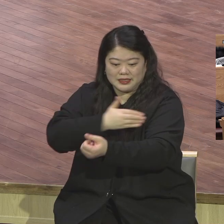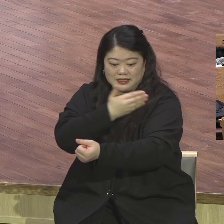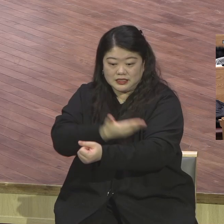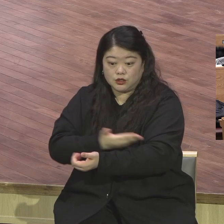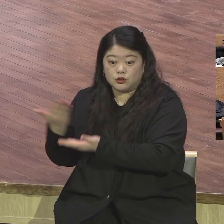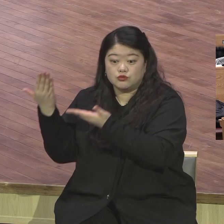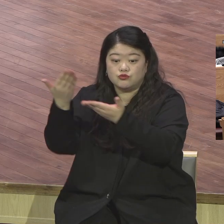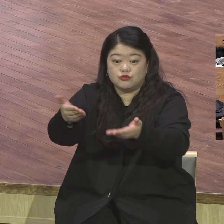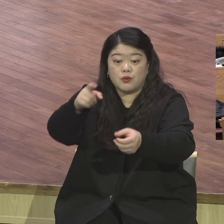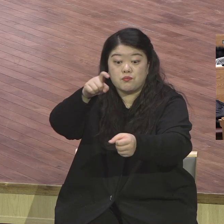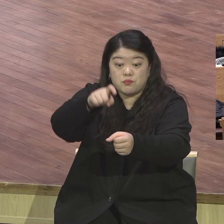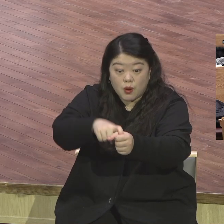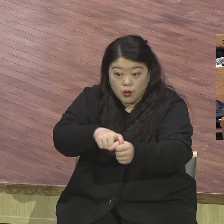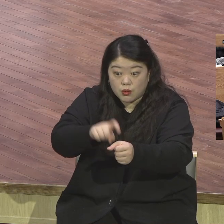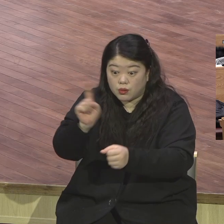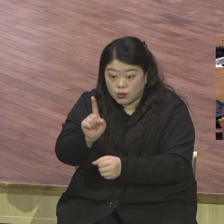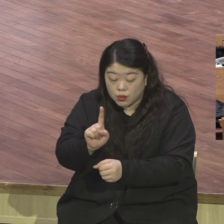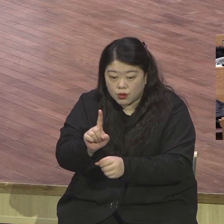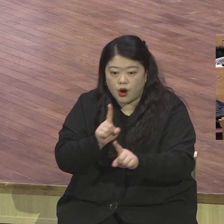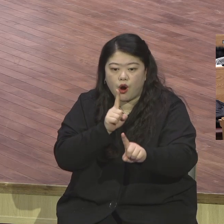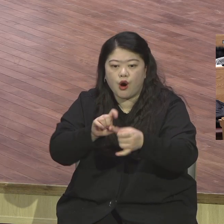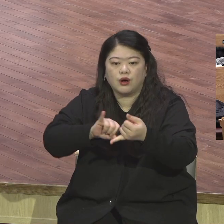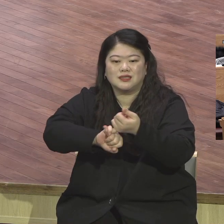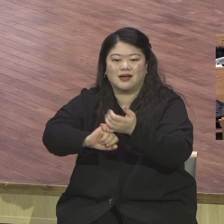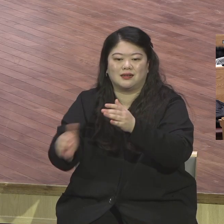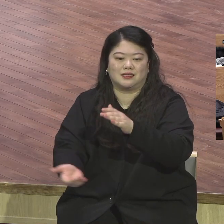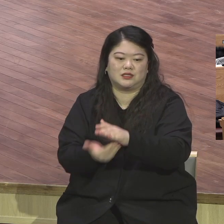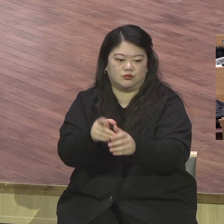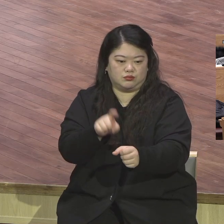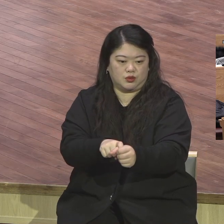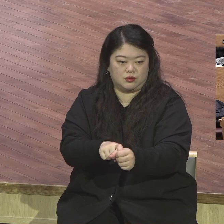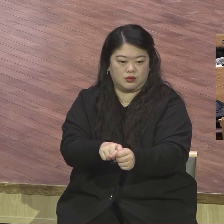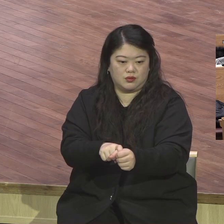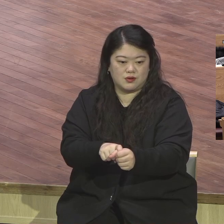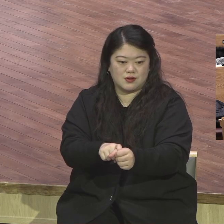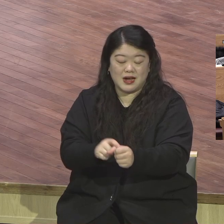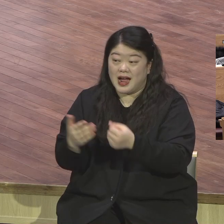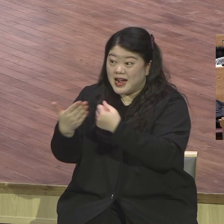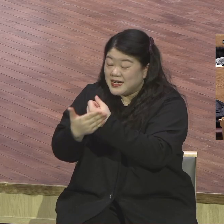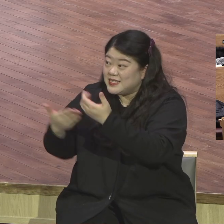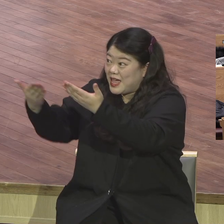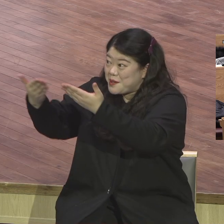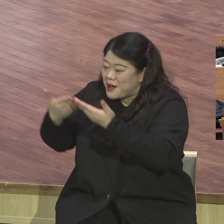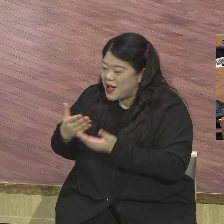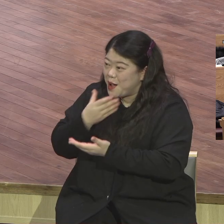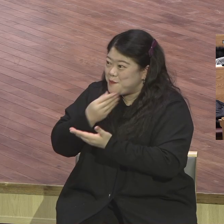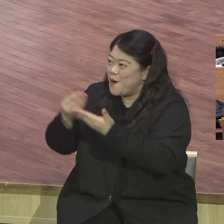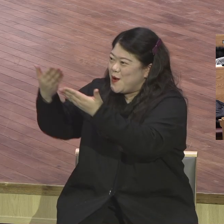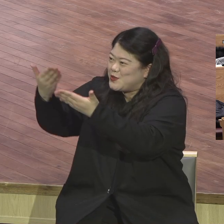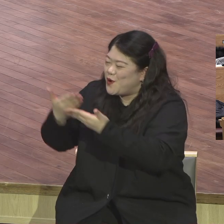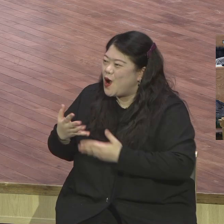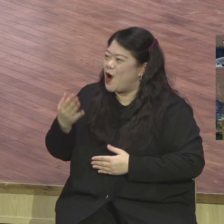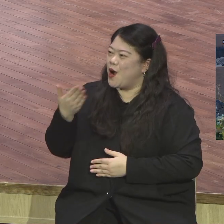은약을 이루기 위한 것이다 내가 잘 먹고 잘 사기 위한 것이 아니라 하나님의 은약 은약의 핵심 뭐요